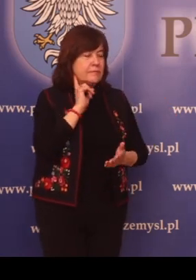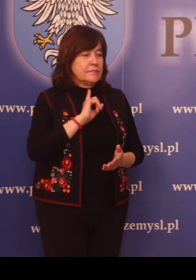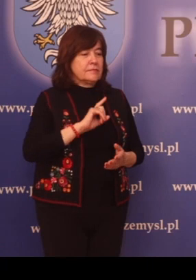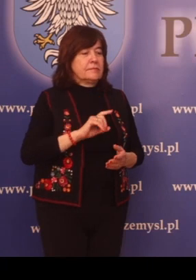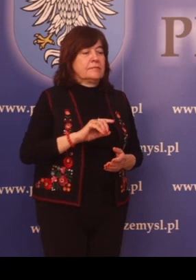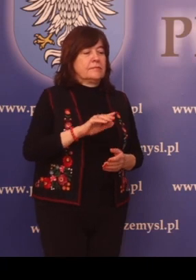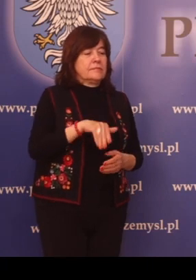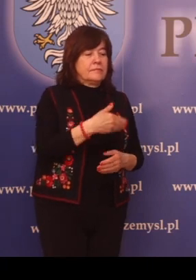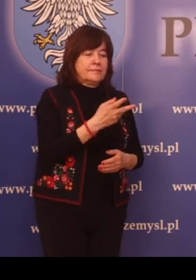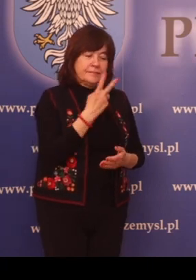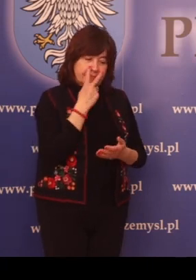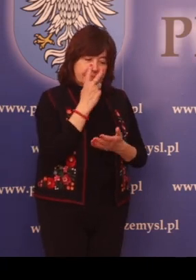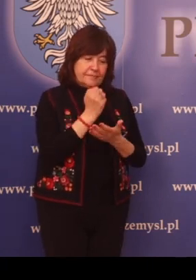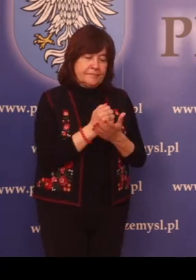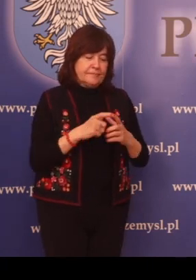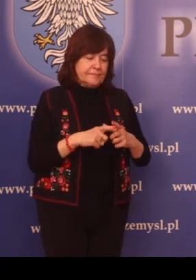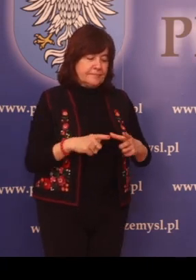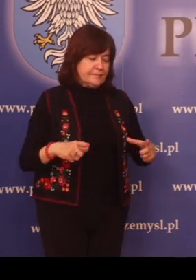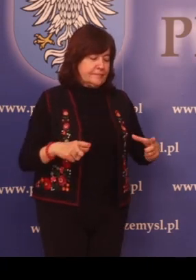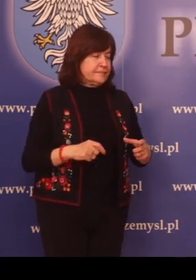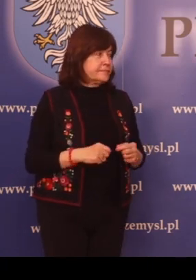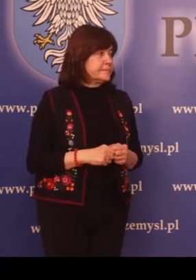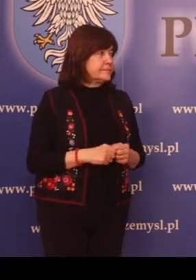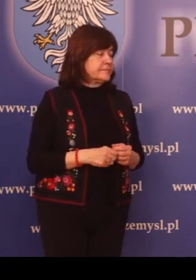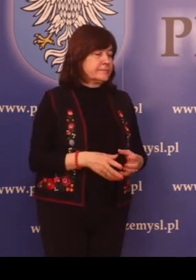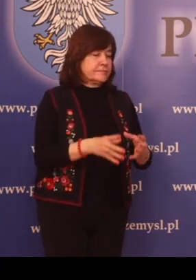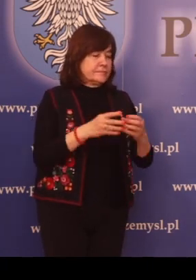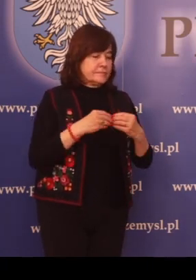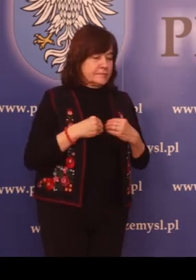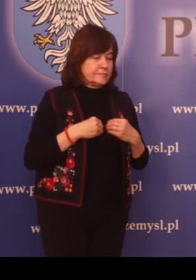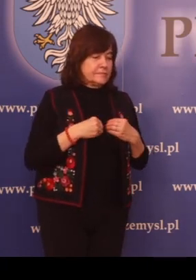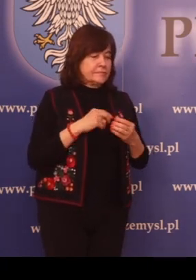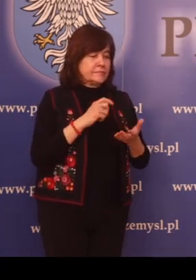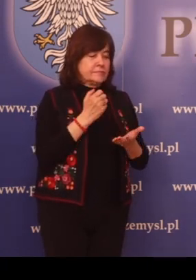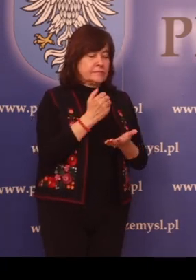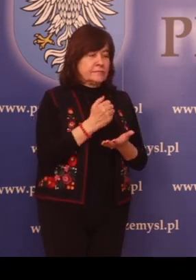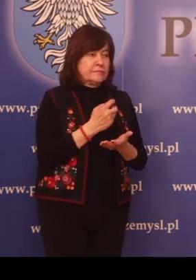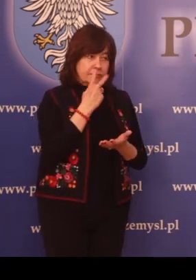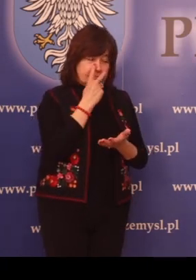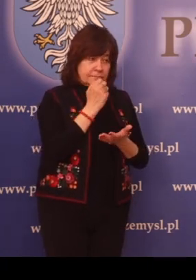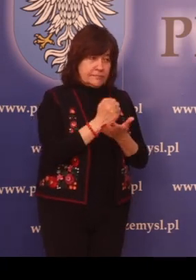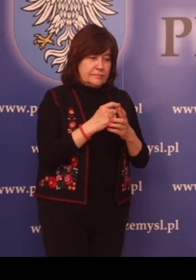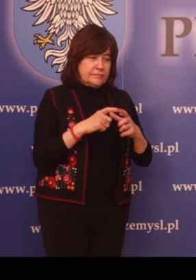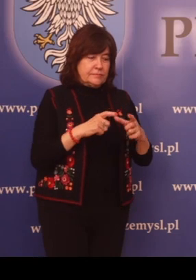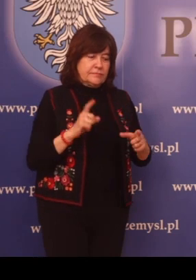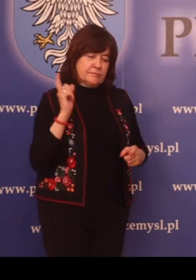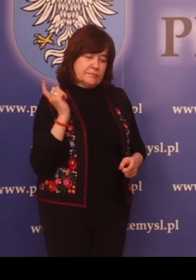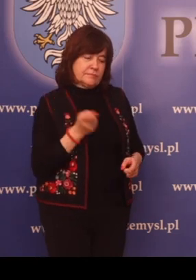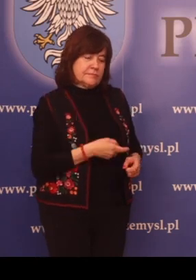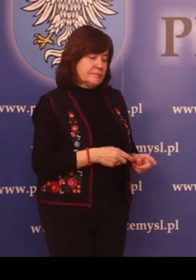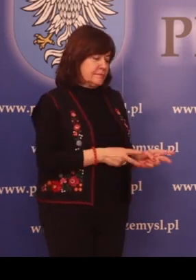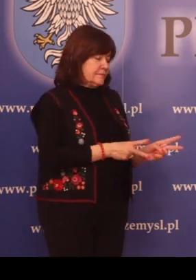zaświadczeń. Przyjmowanie oświadczeń o zakazie polowania.